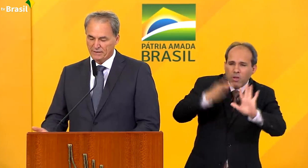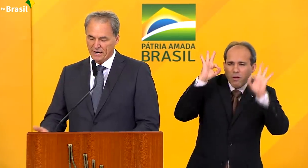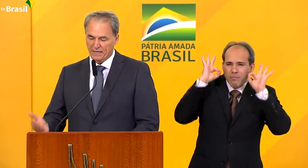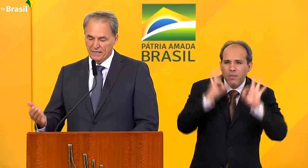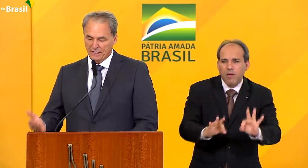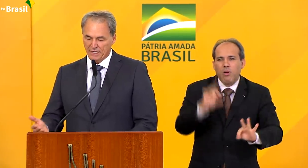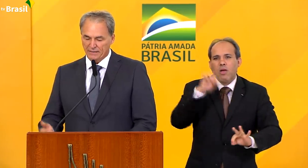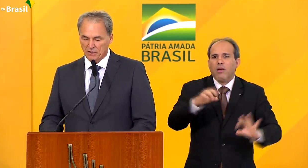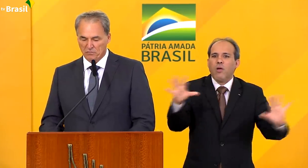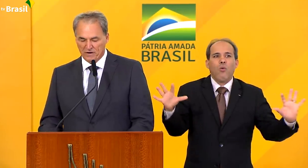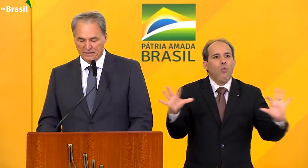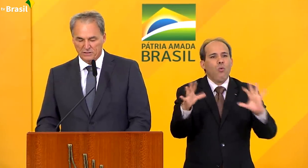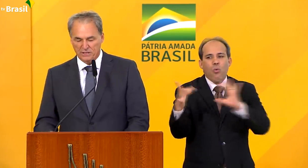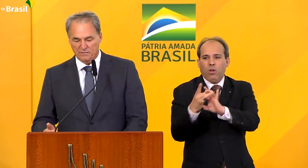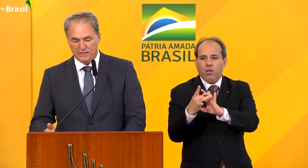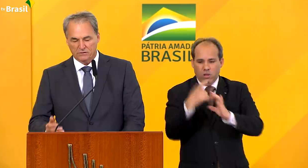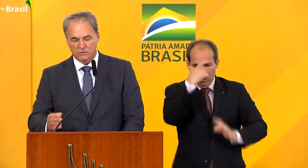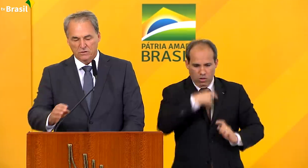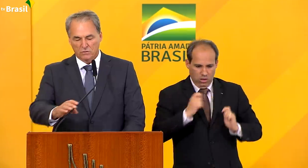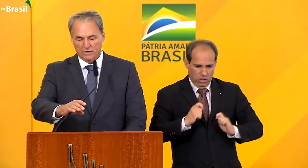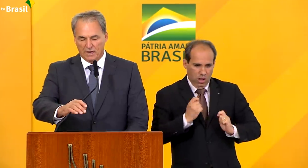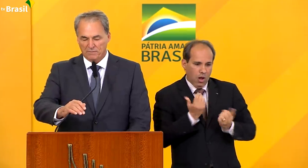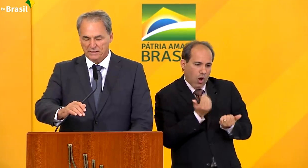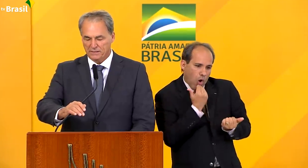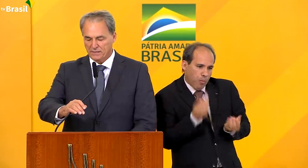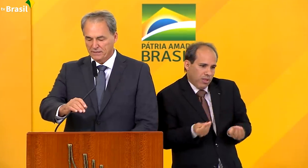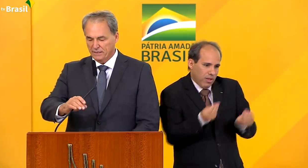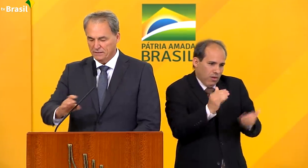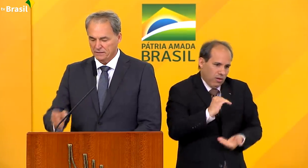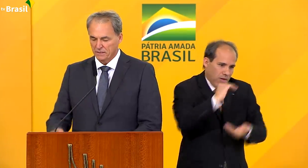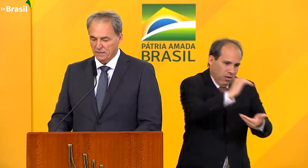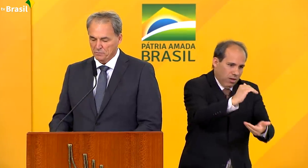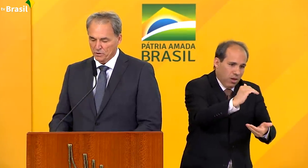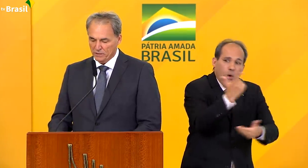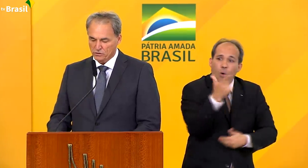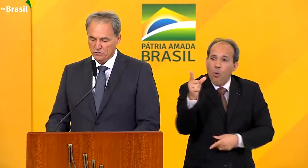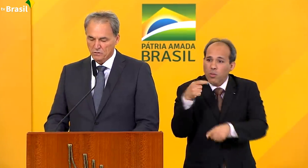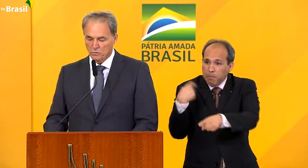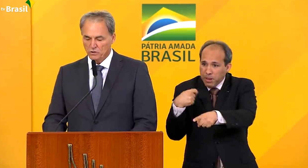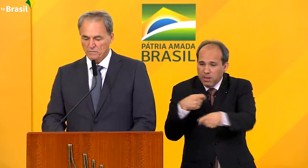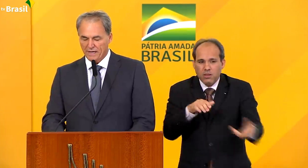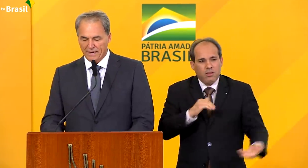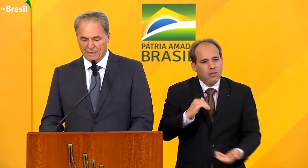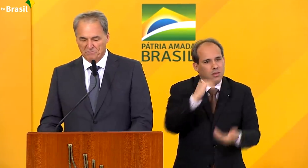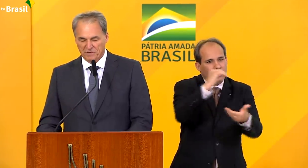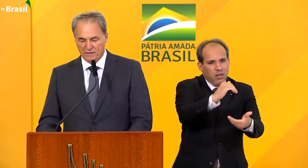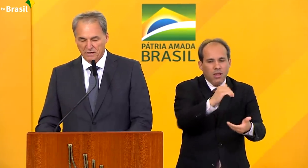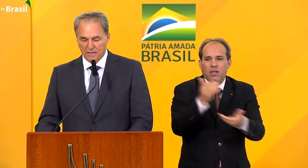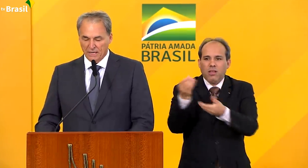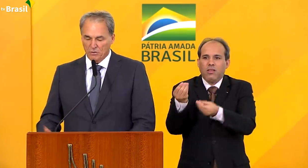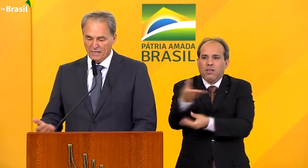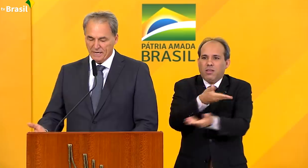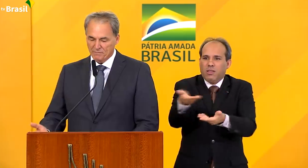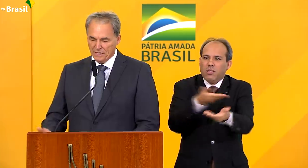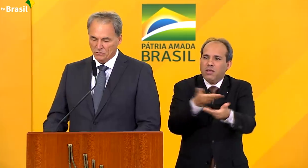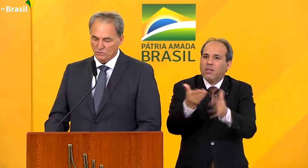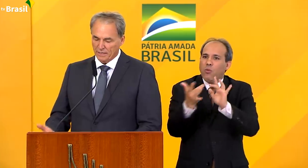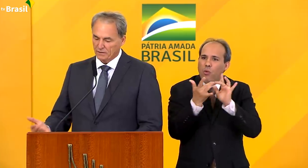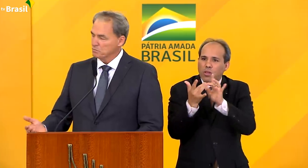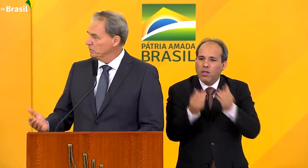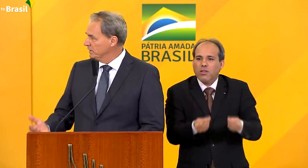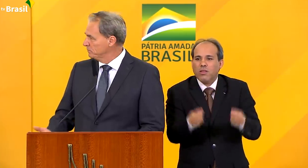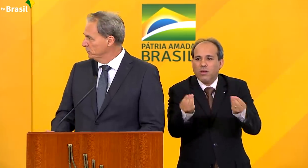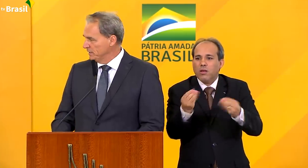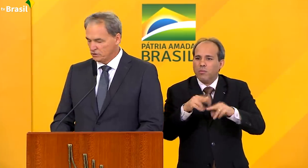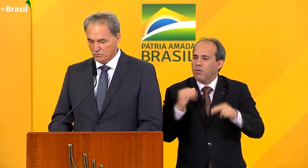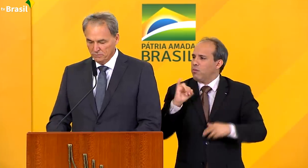conectar quem tem oferta de alimentos com quem precisa deles. E por isso, muito me alegra ver o alinhamento